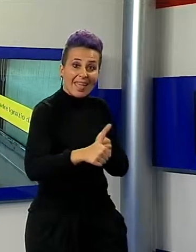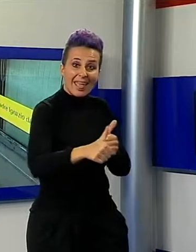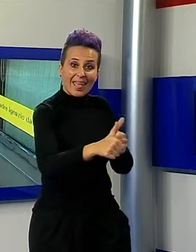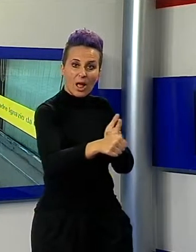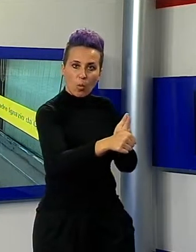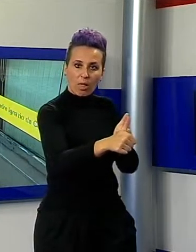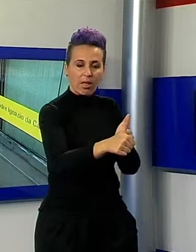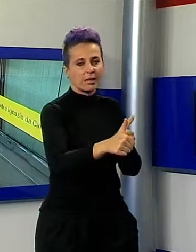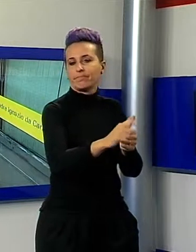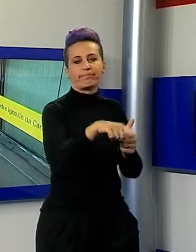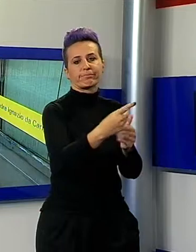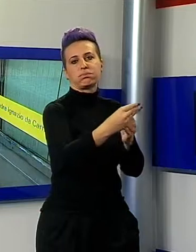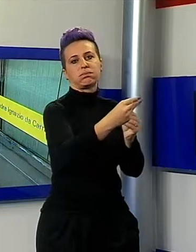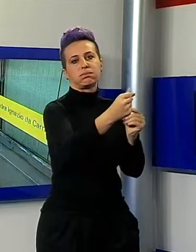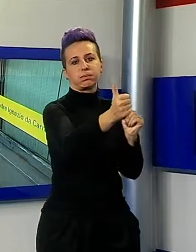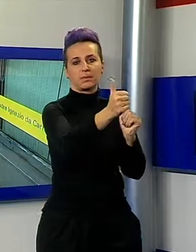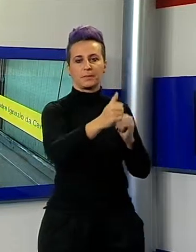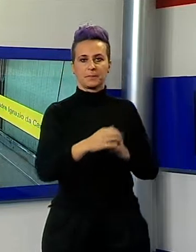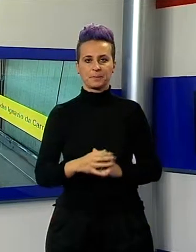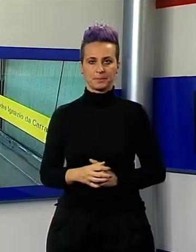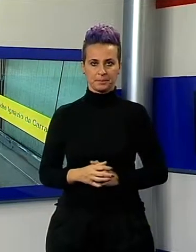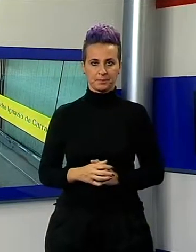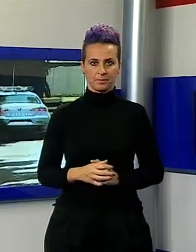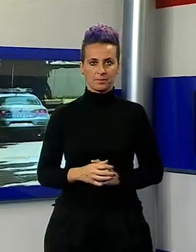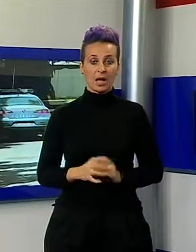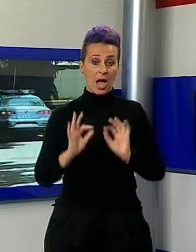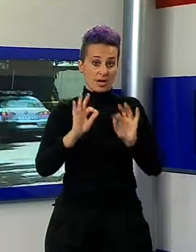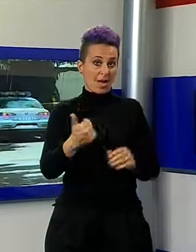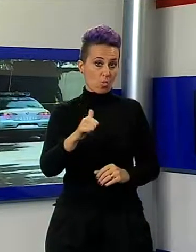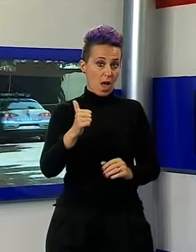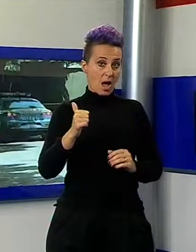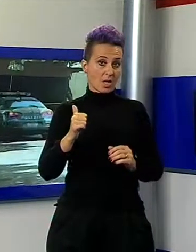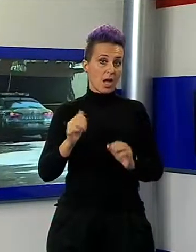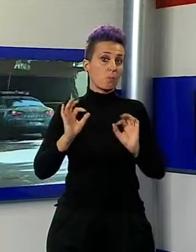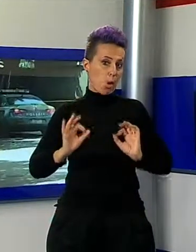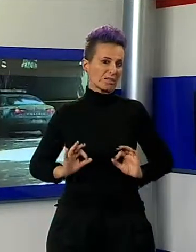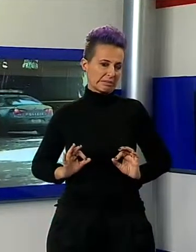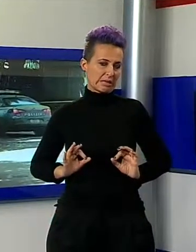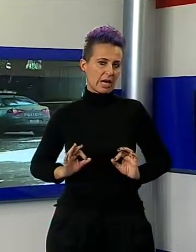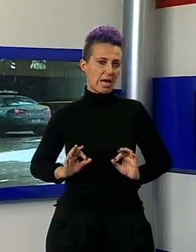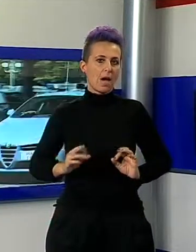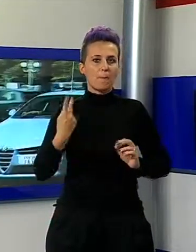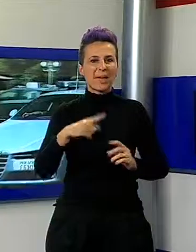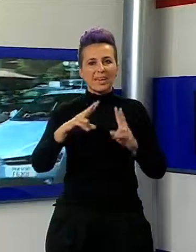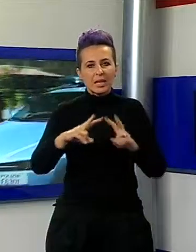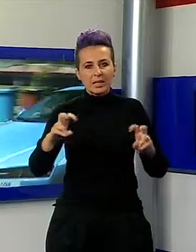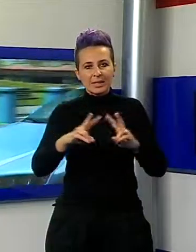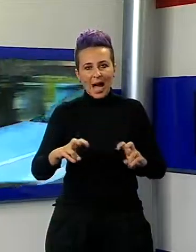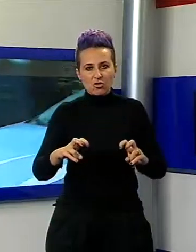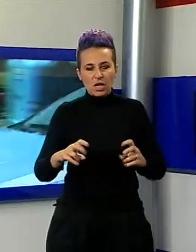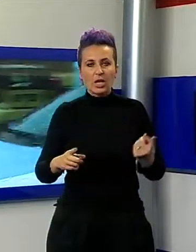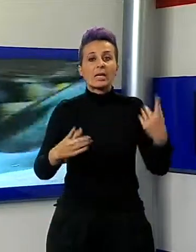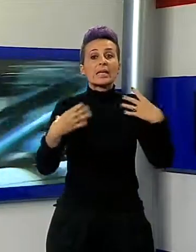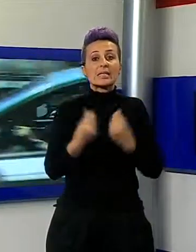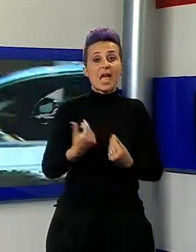direzione della chiesa. Di loro per adesso non c'è traccia. Sul posto gli agenti del vicino commissariato di polizia di Forte dei Marmi, con il